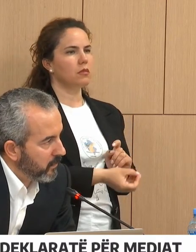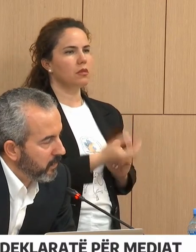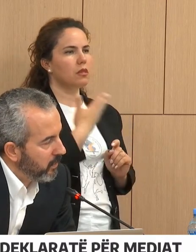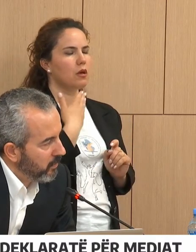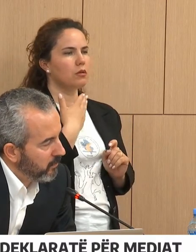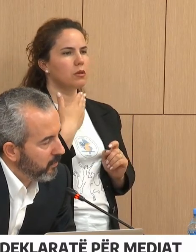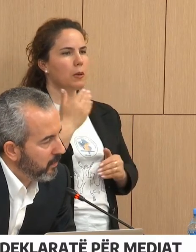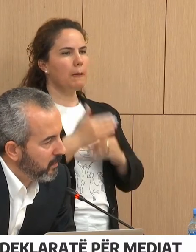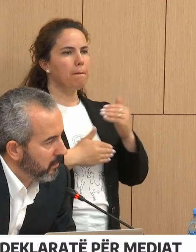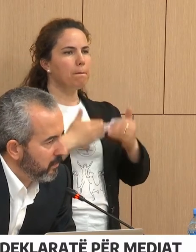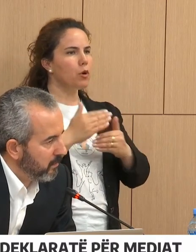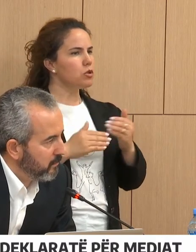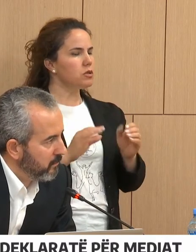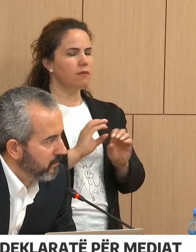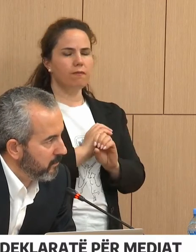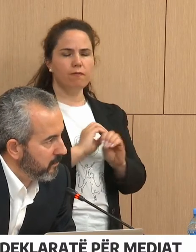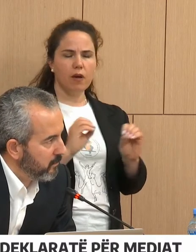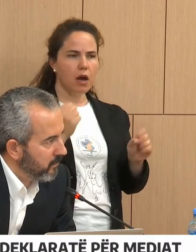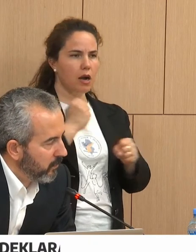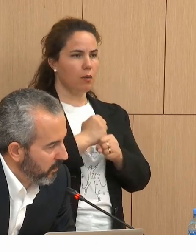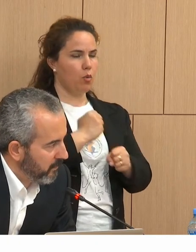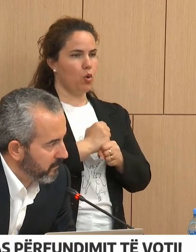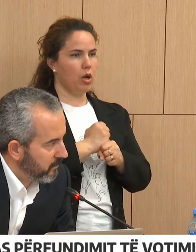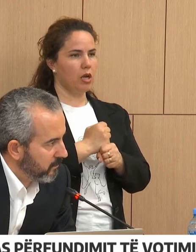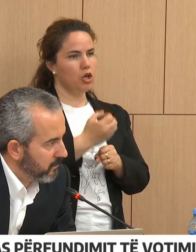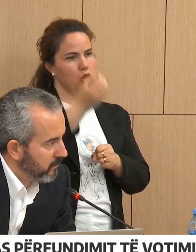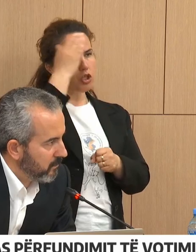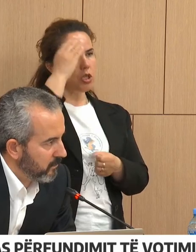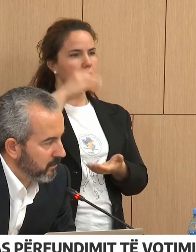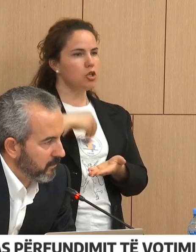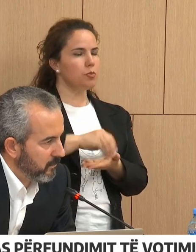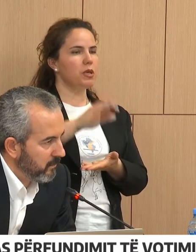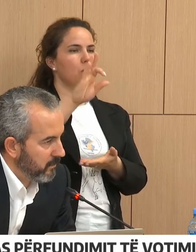jo jo unë ko pra